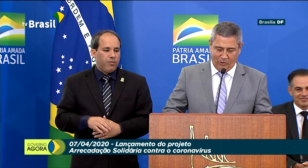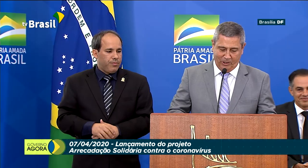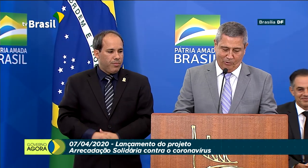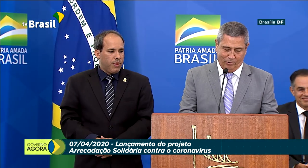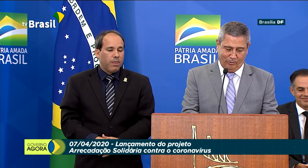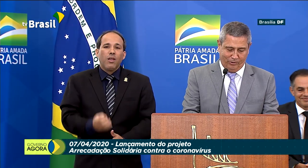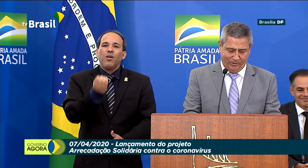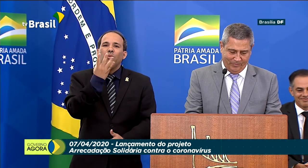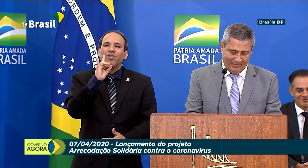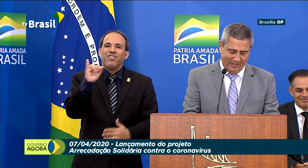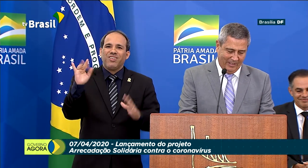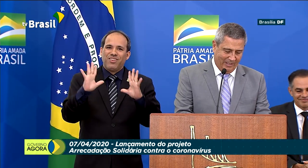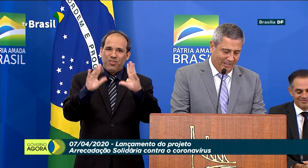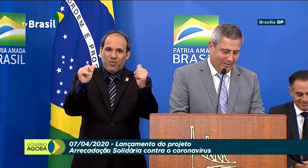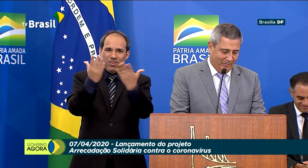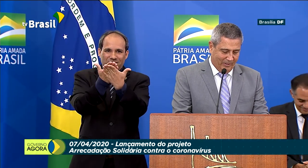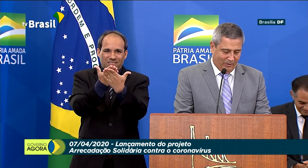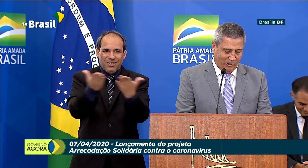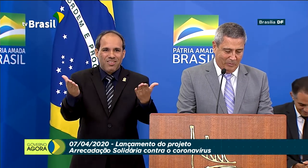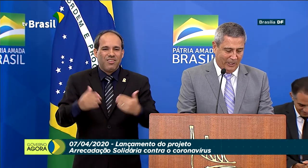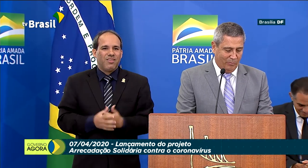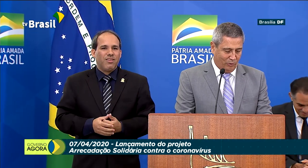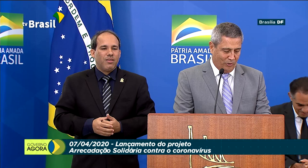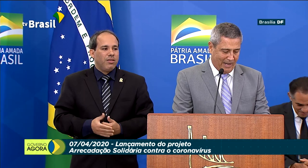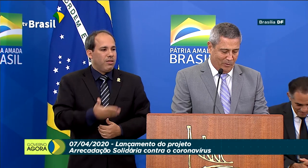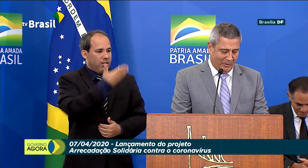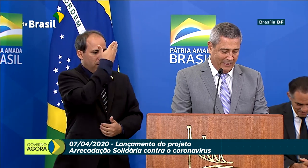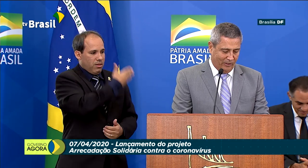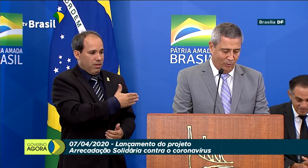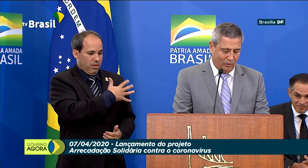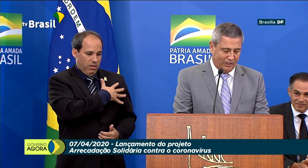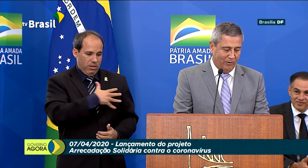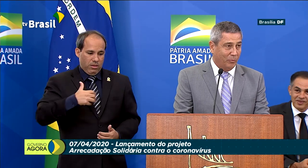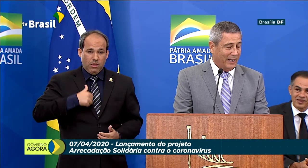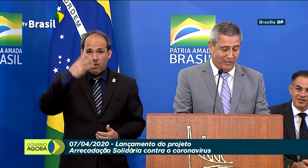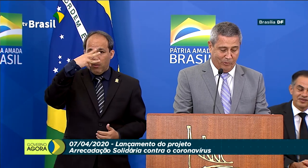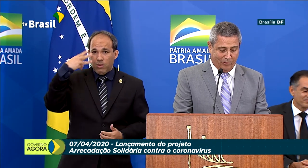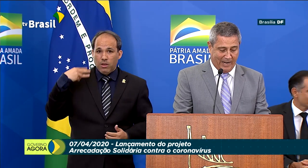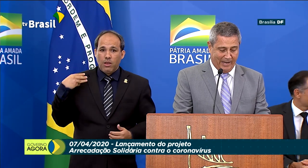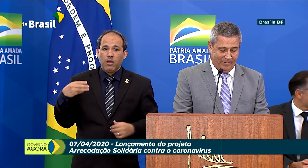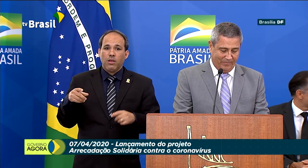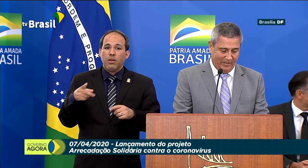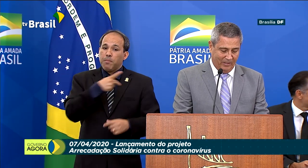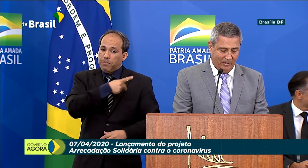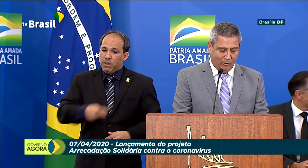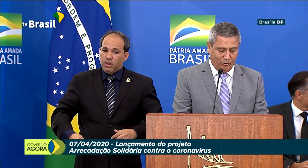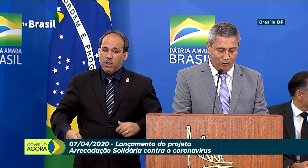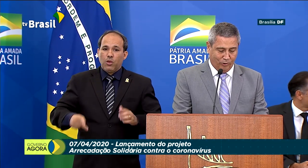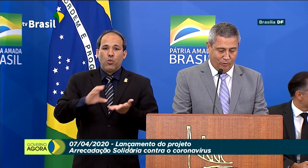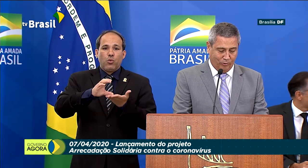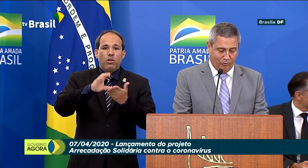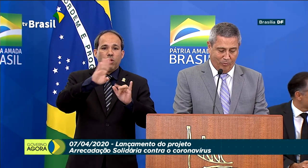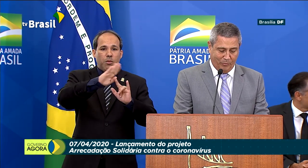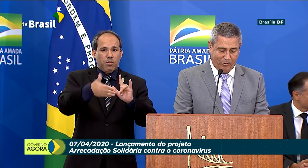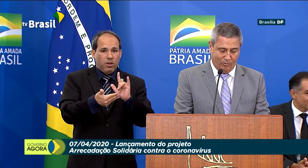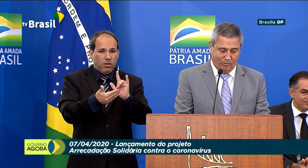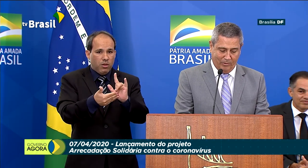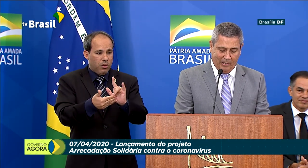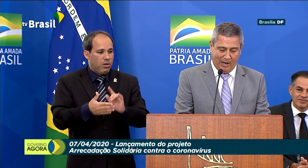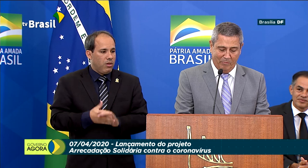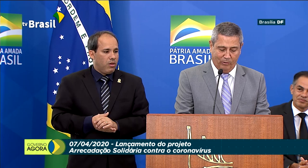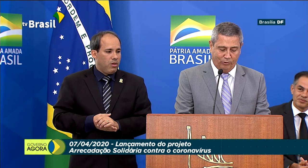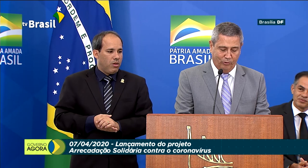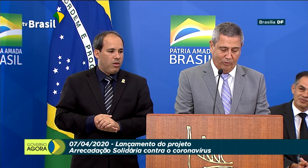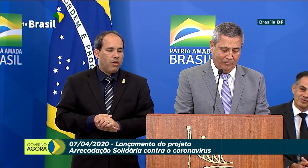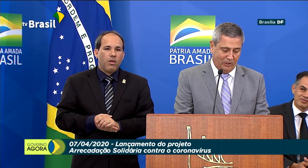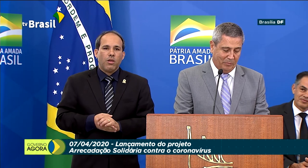Bom dia a todos. Senhora Michele Bolsonaro, presidente do Conselho de Pátria Voluntária, senhor João Pinto